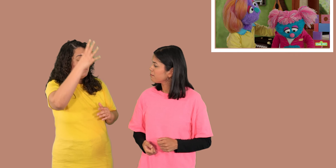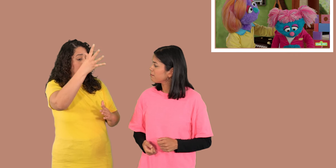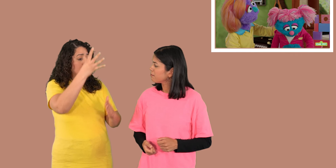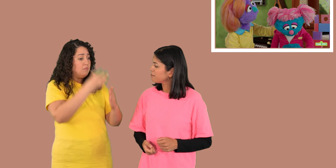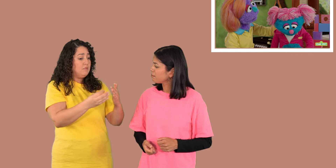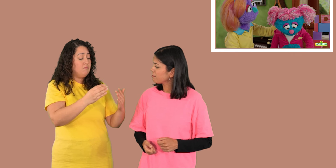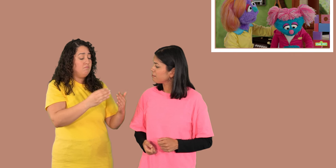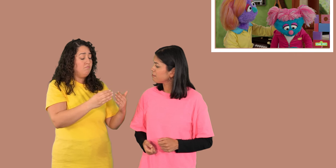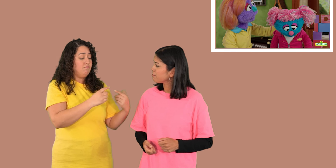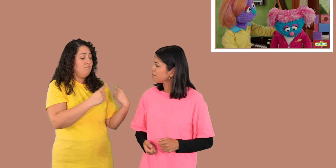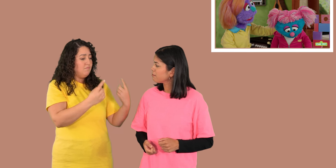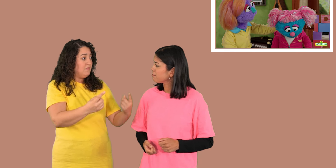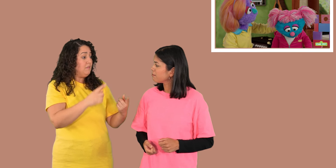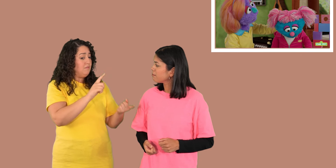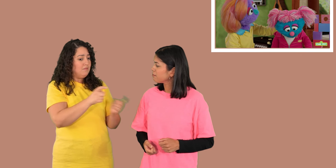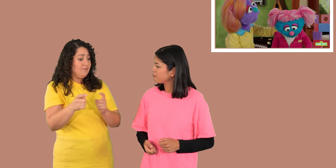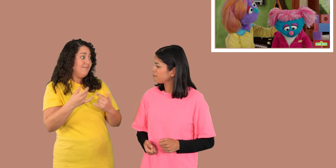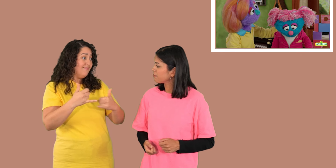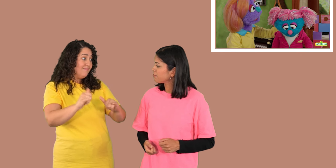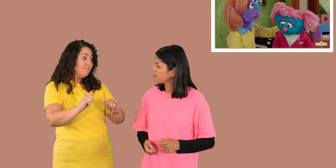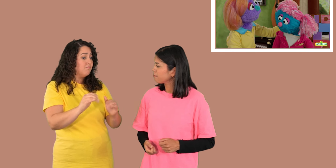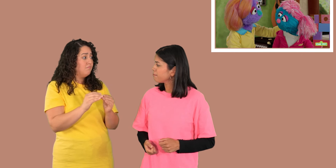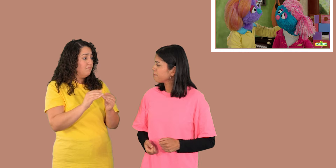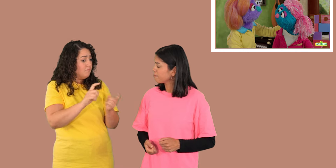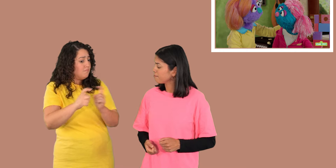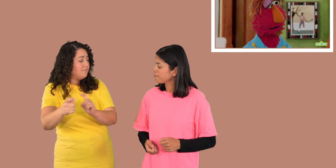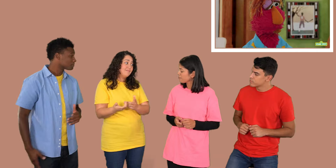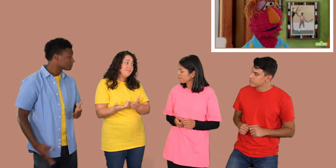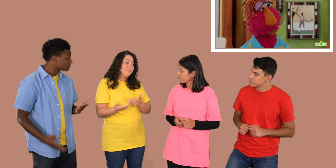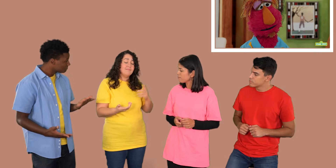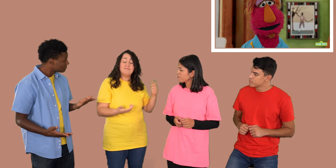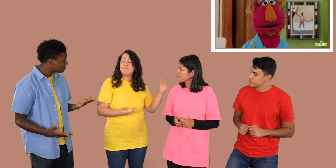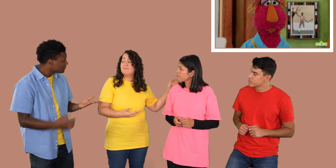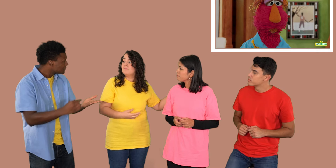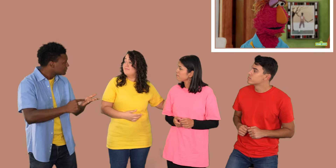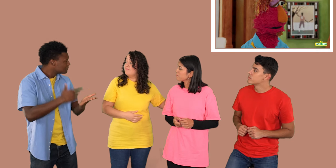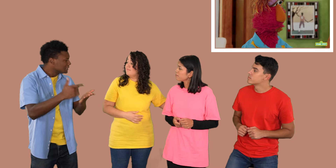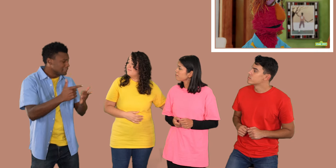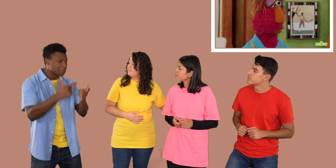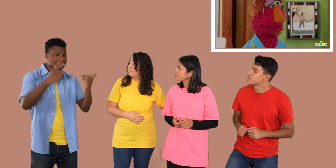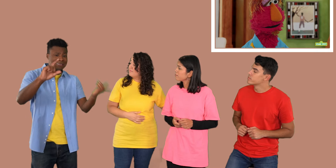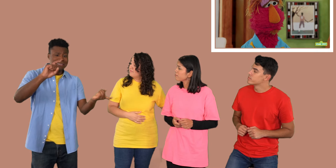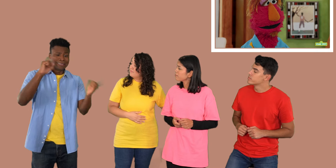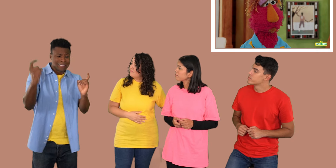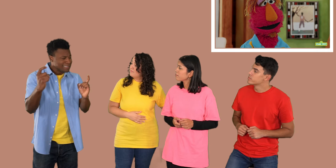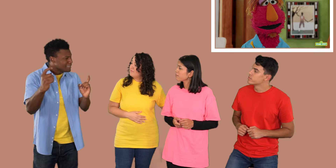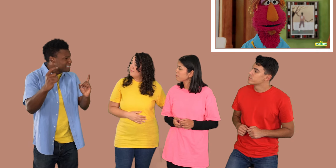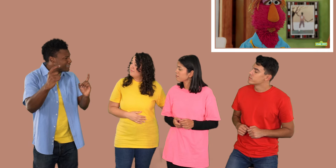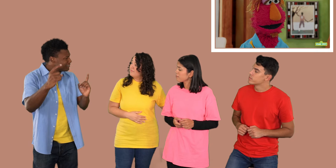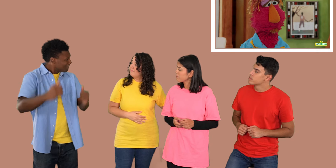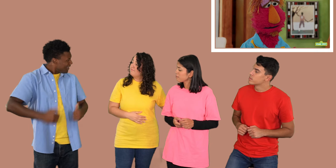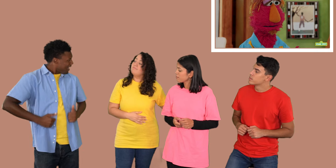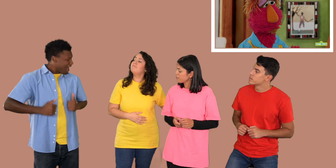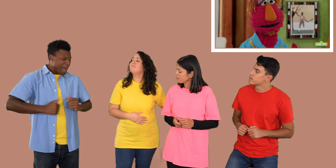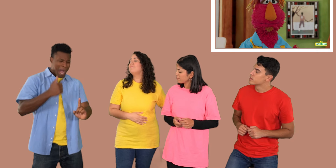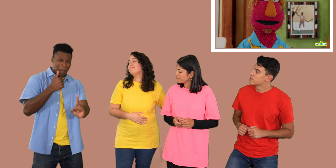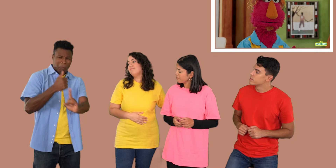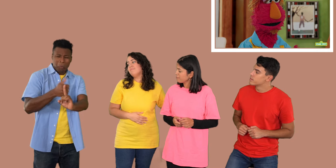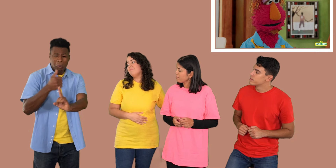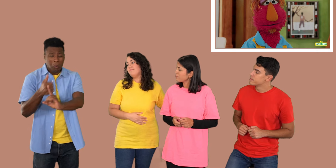por muchos cambios y todavía hay más cambios. Sí, a veces ese tipo de cambios nos hacen sentir como si todo fuera